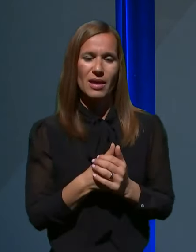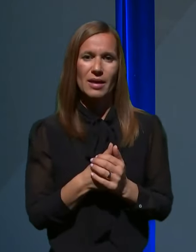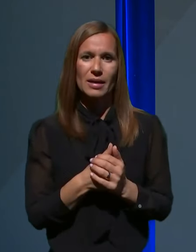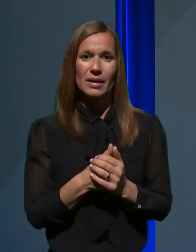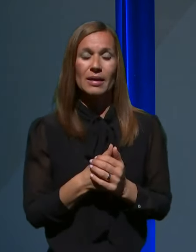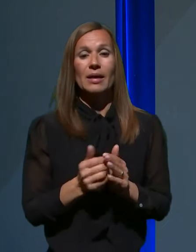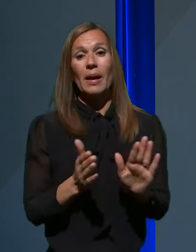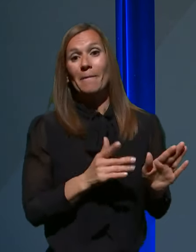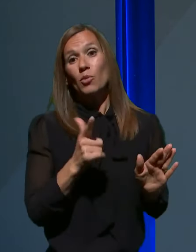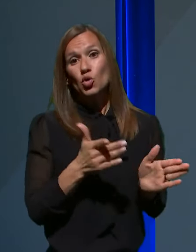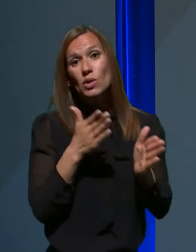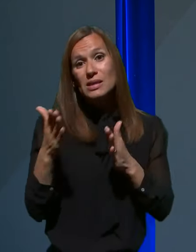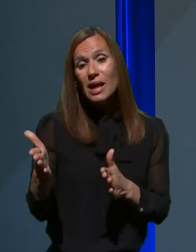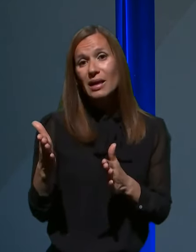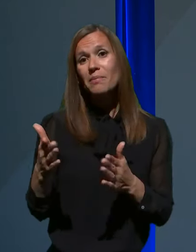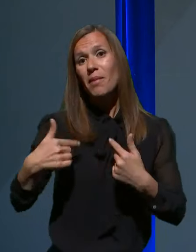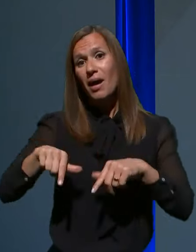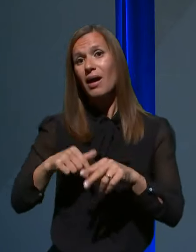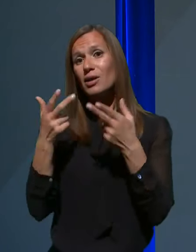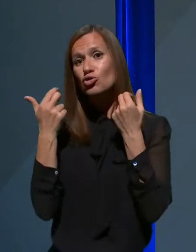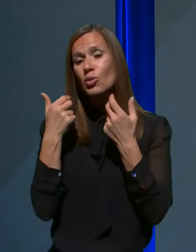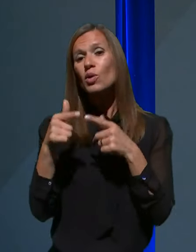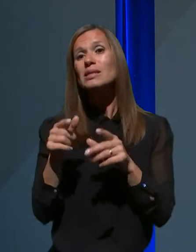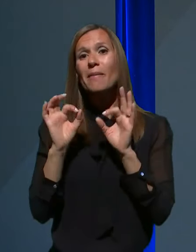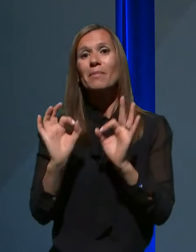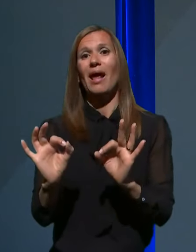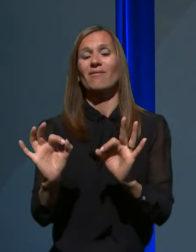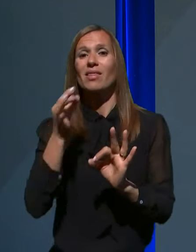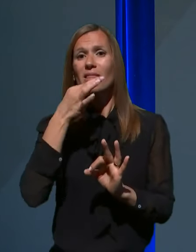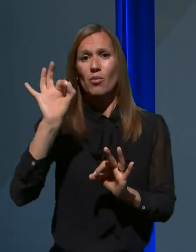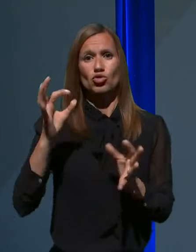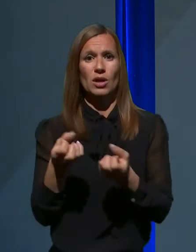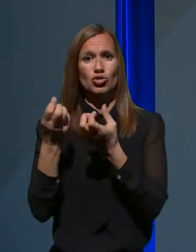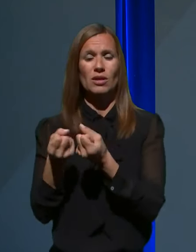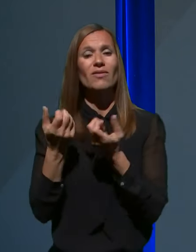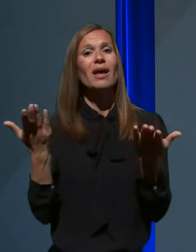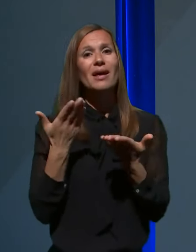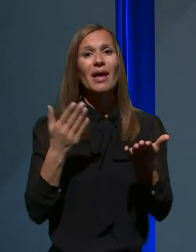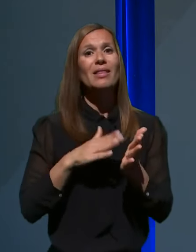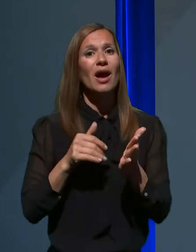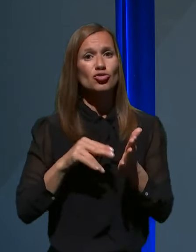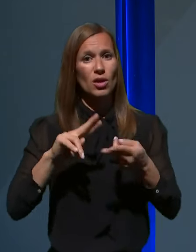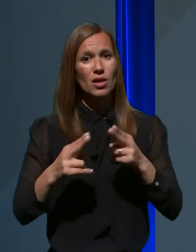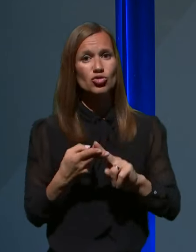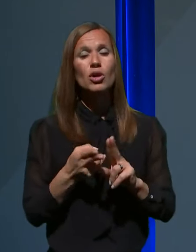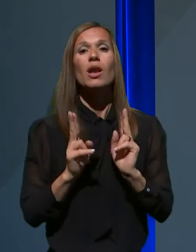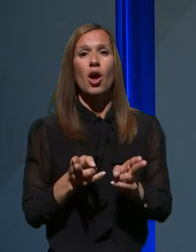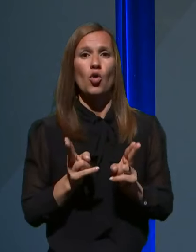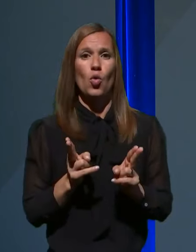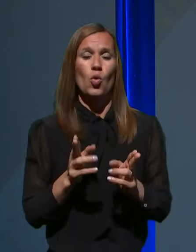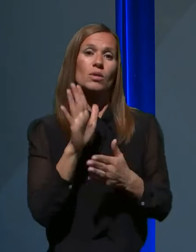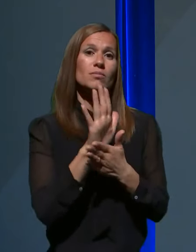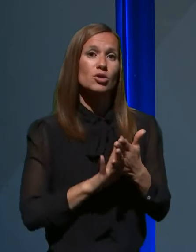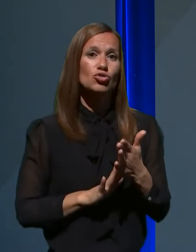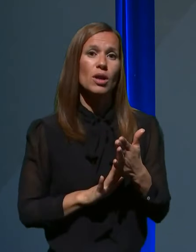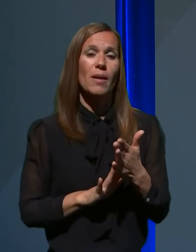zdaj po drugi strani sveda iščemo tiste prave, optimalne rešitve, kje in na kakšen način lahko pričnemo